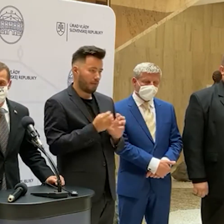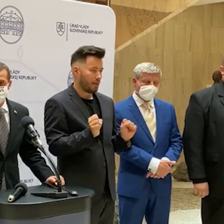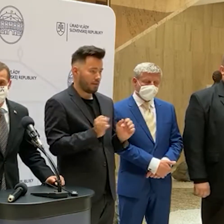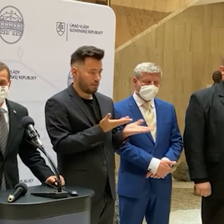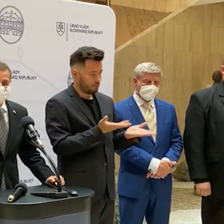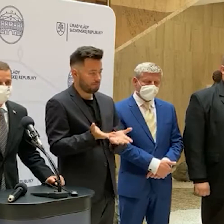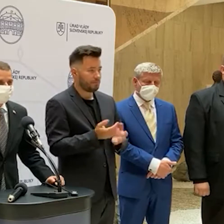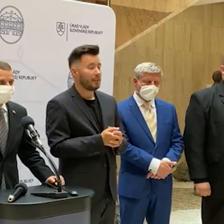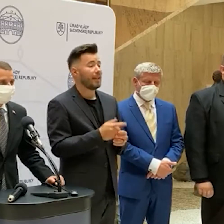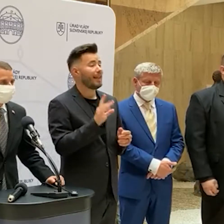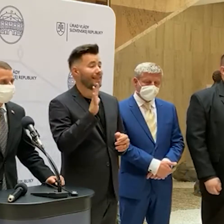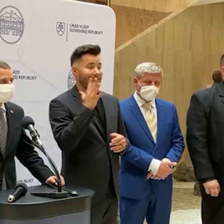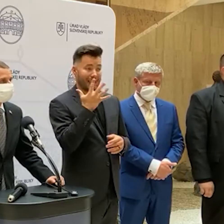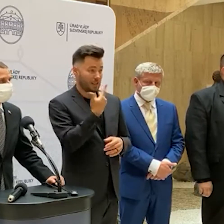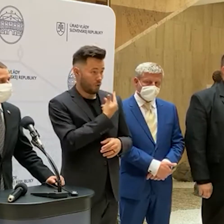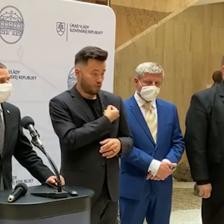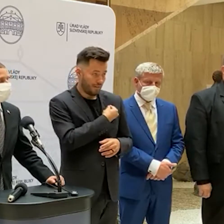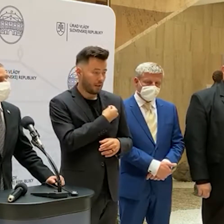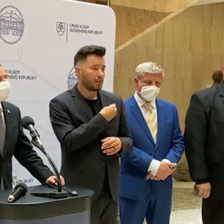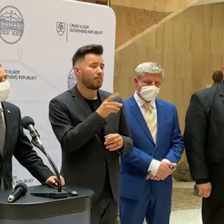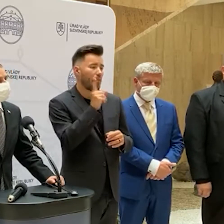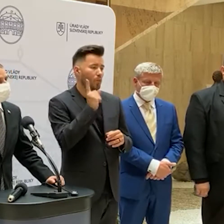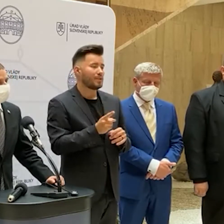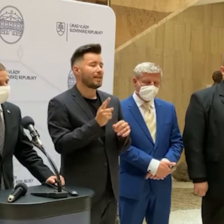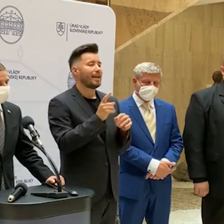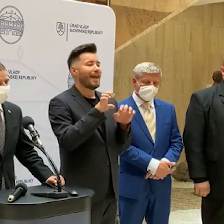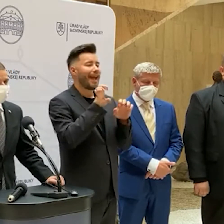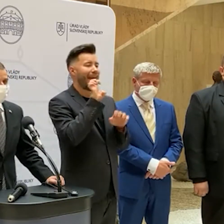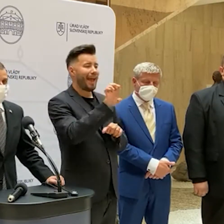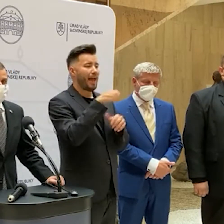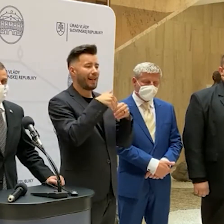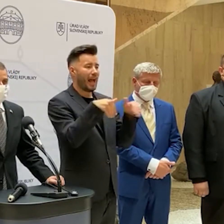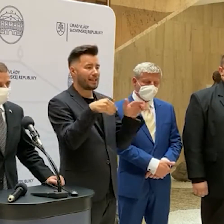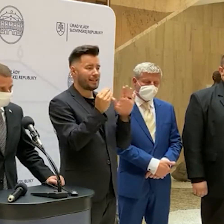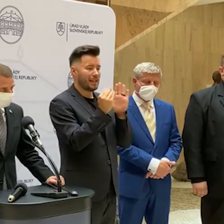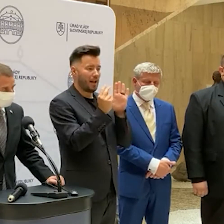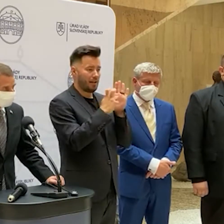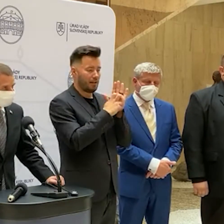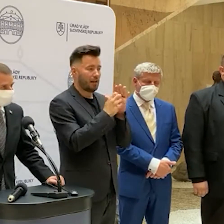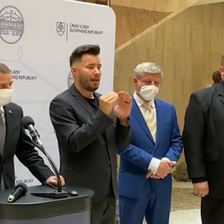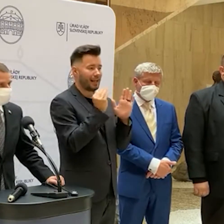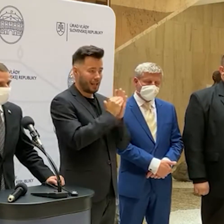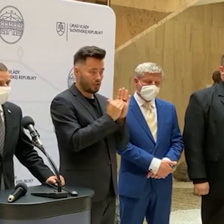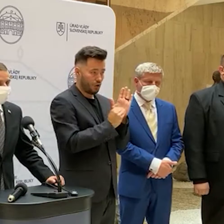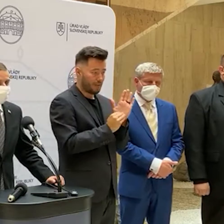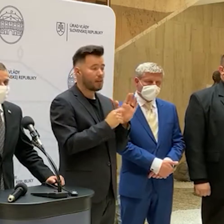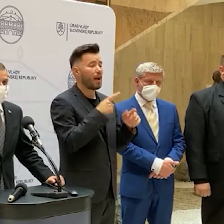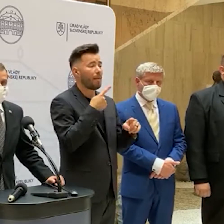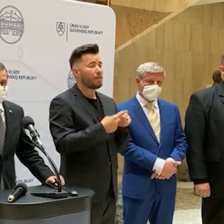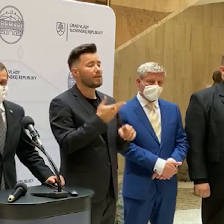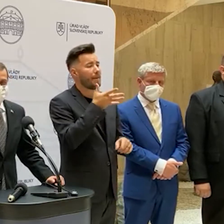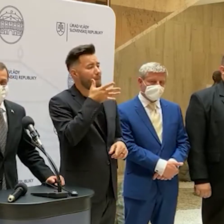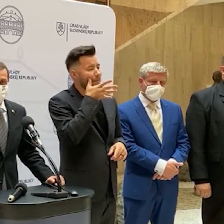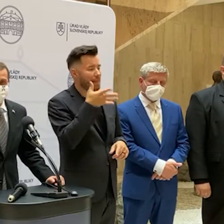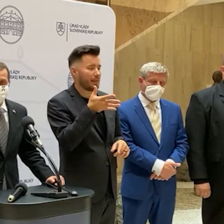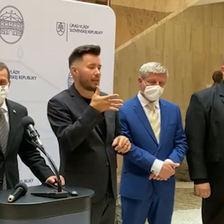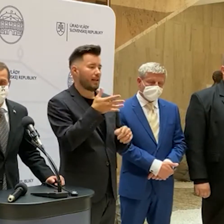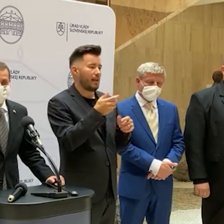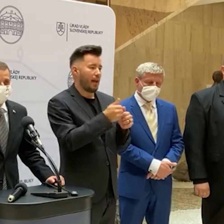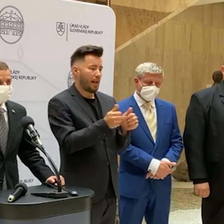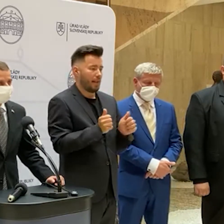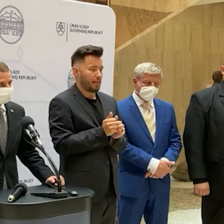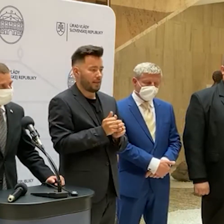musia registrované v systéme e-hranica a následne nastúpiť do 5-dňovej karantény. To by som chcel povedať, že